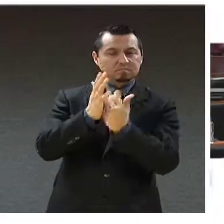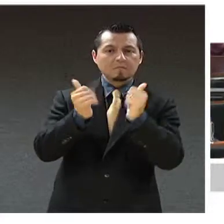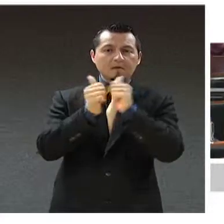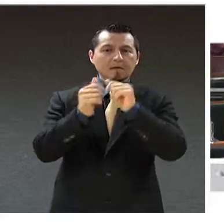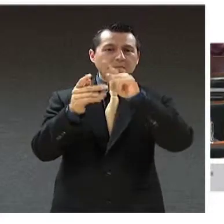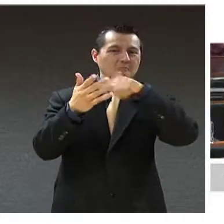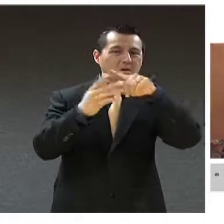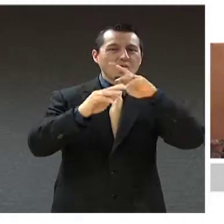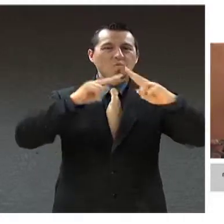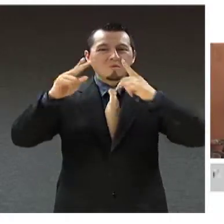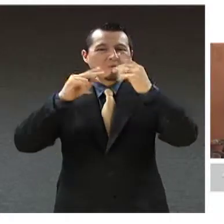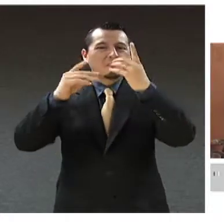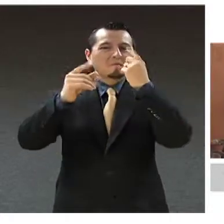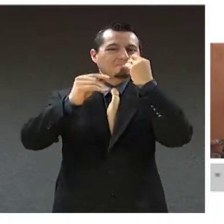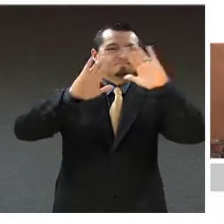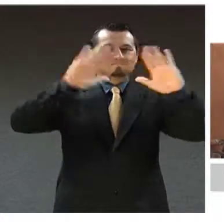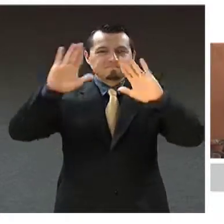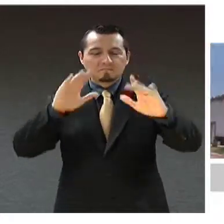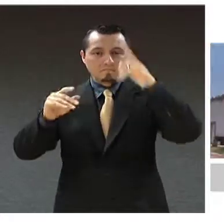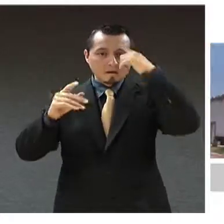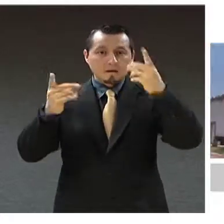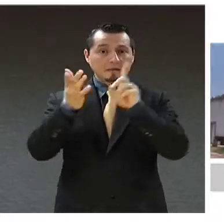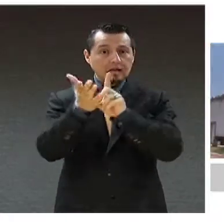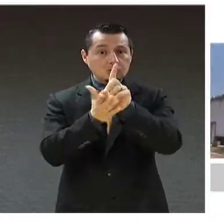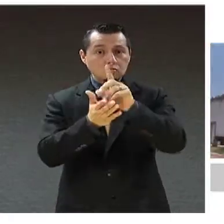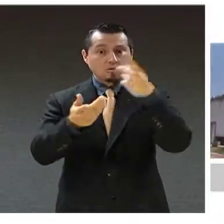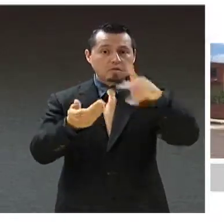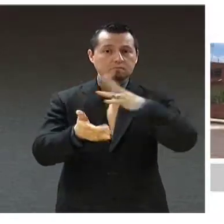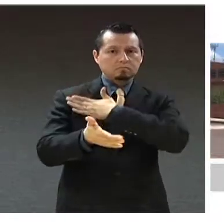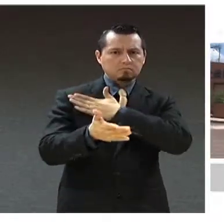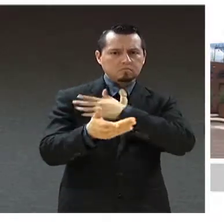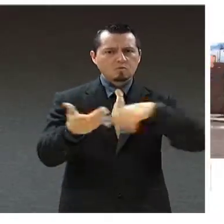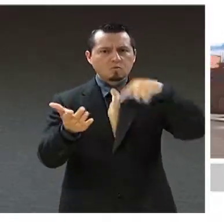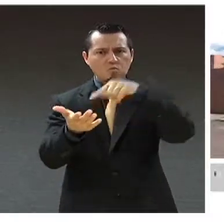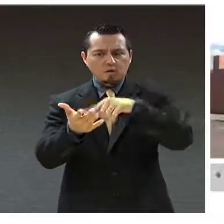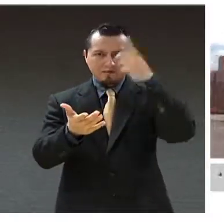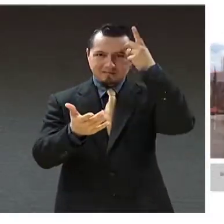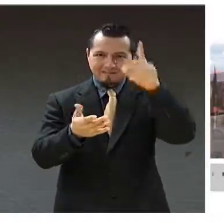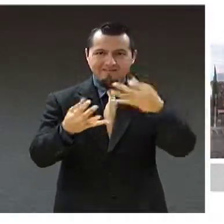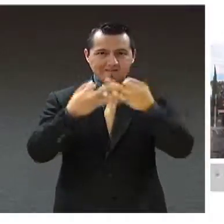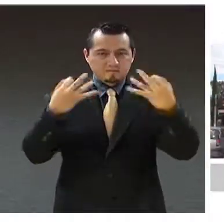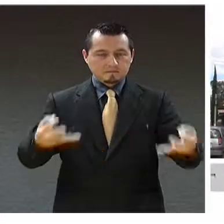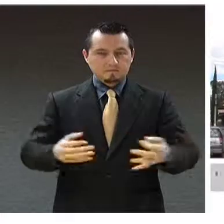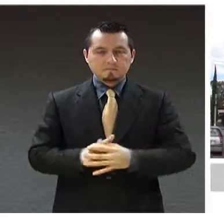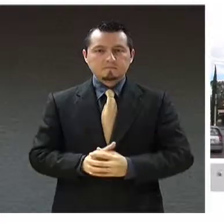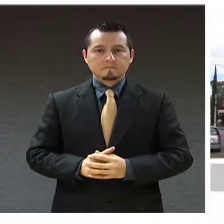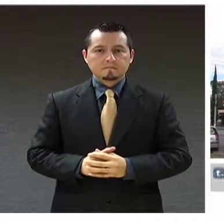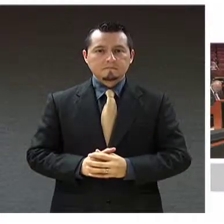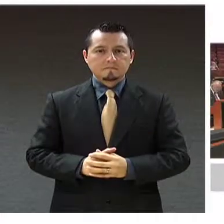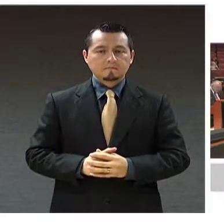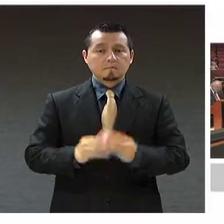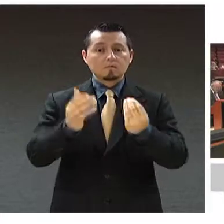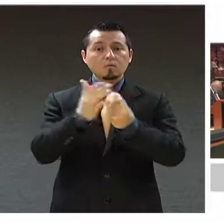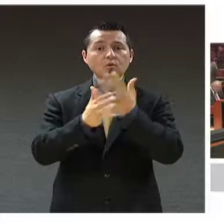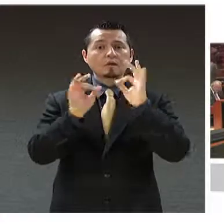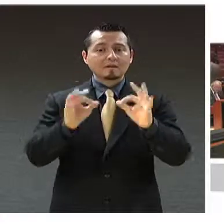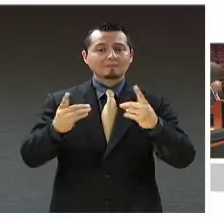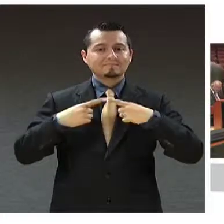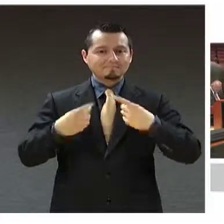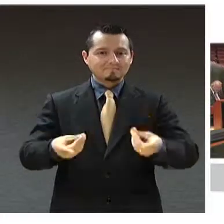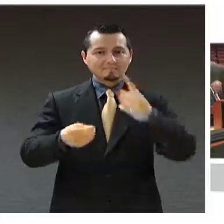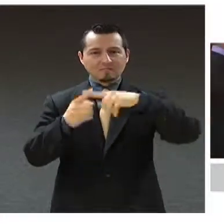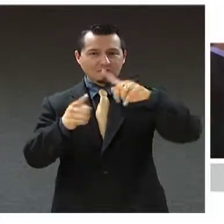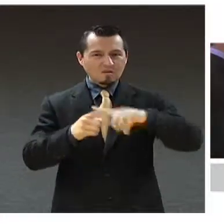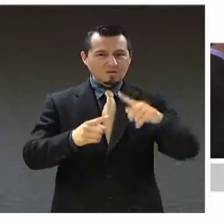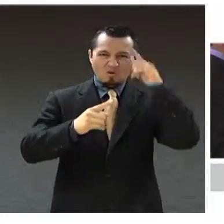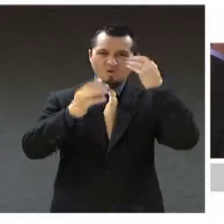titulación de predios urbanos, la certidumbre al patrimonio, a los derechos de propiedad y al ordenamiento del suelo. La de ciencia, desarrollo